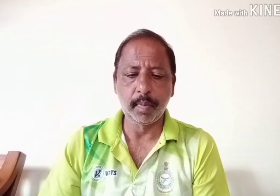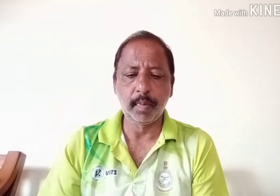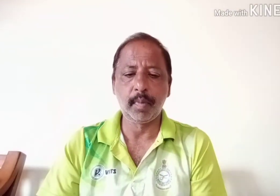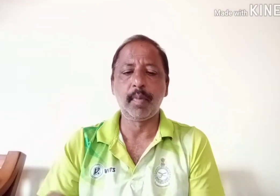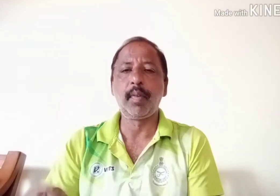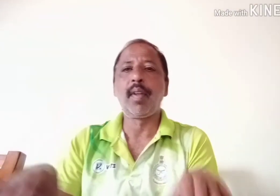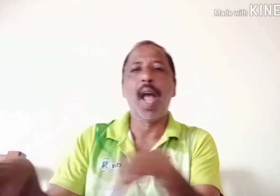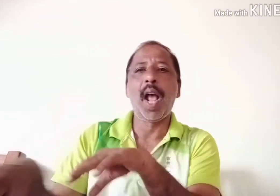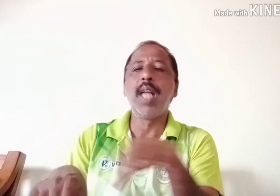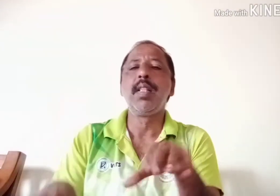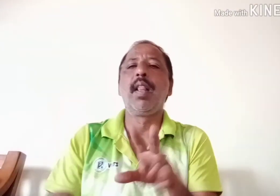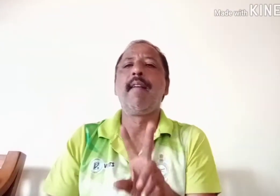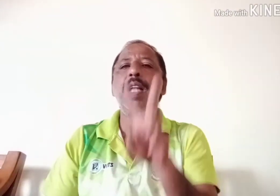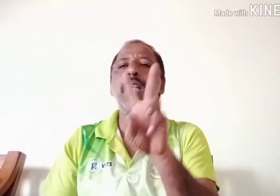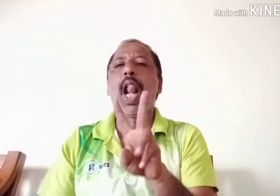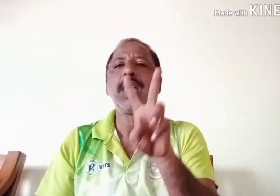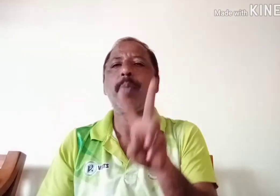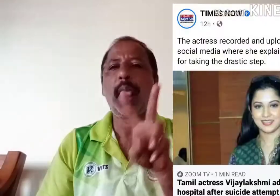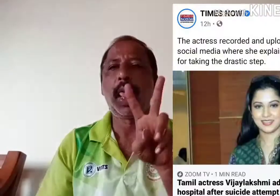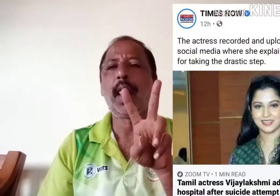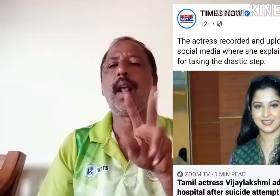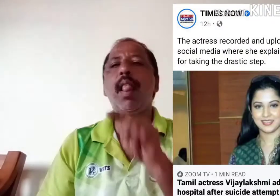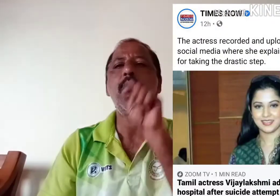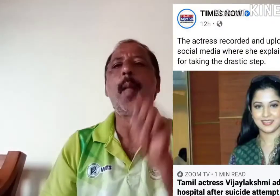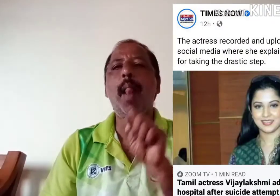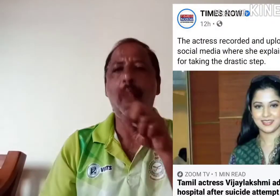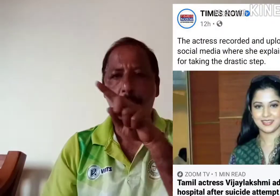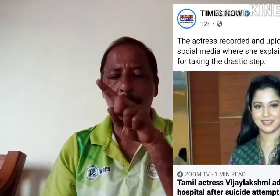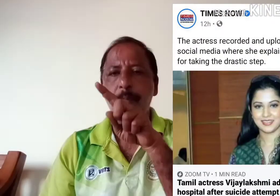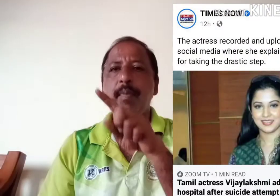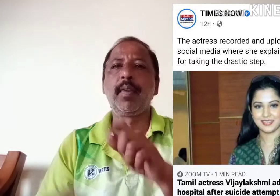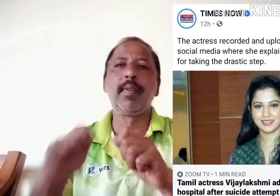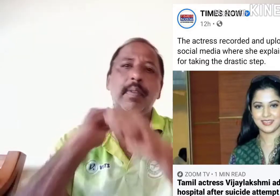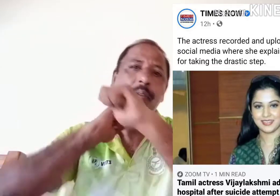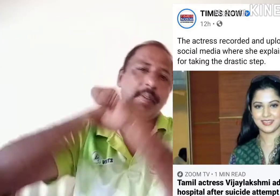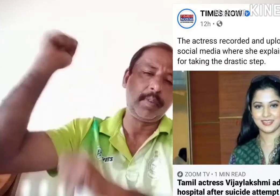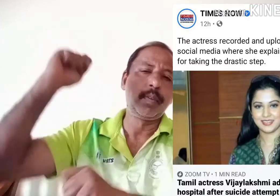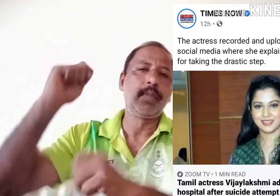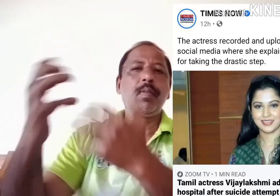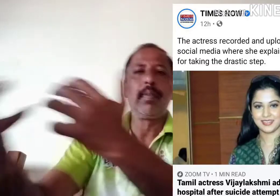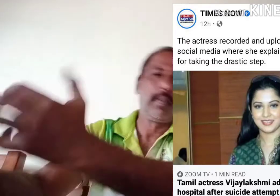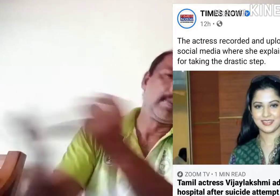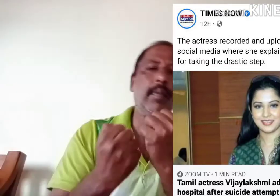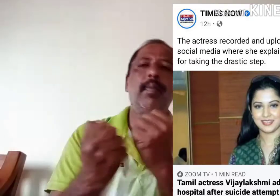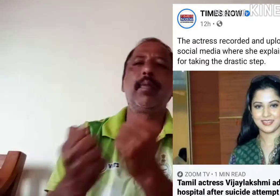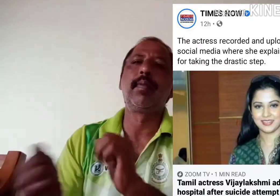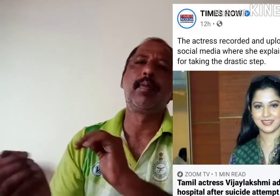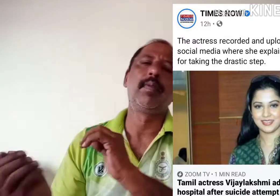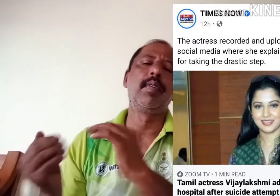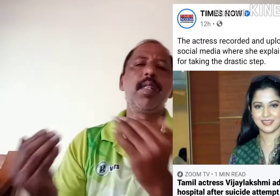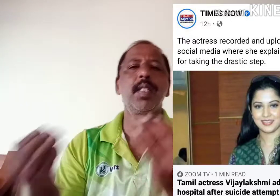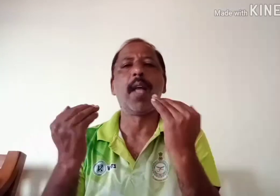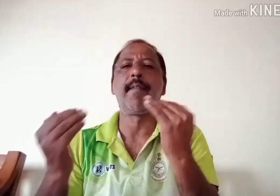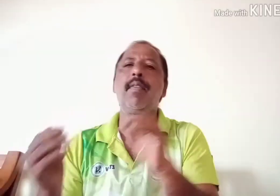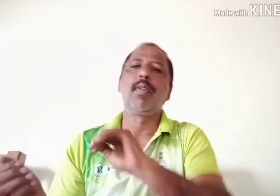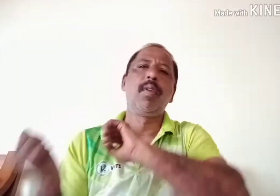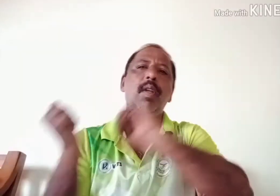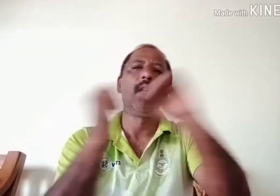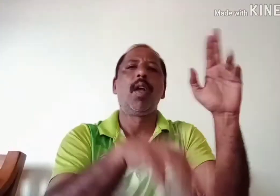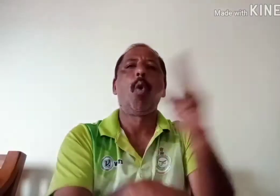पर आपन कर दिया गया है अलाकि जो आसपास के गाओ के लोग है वो